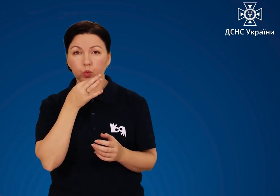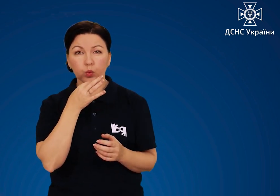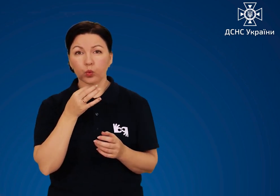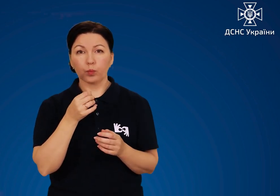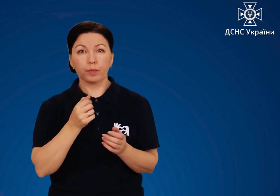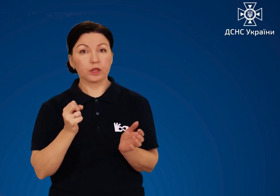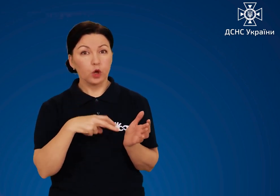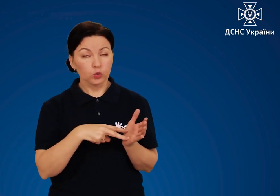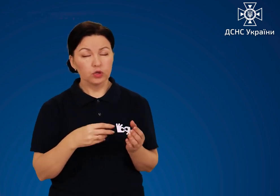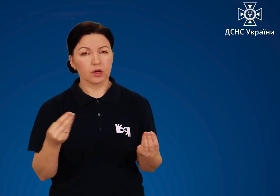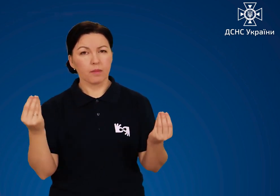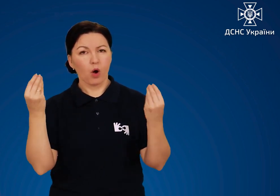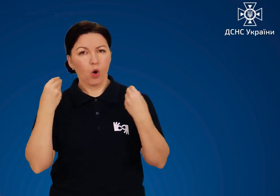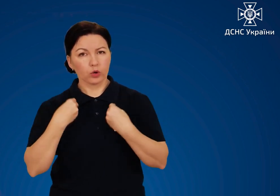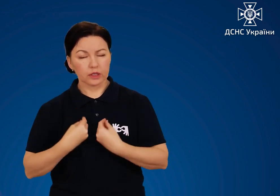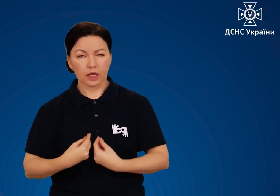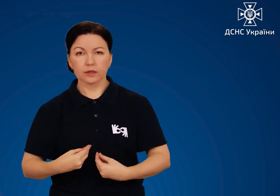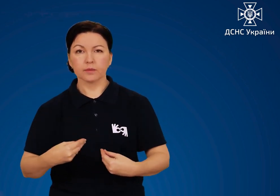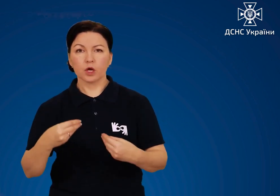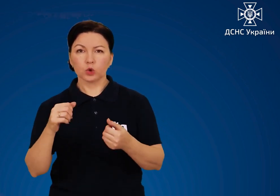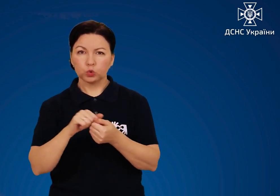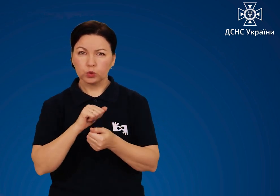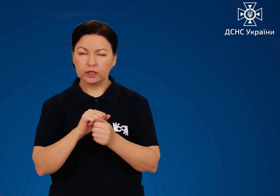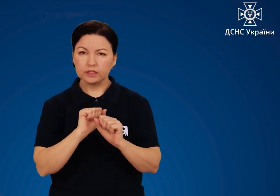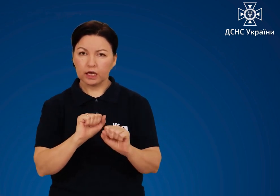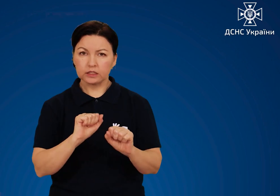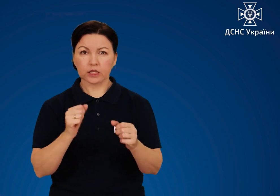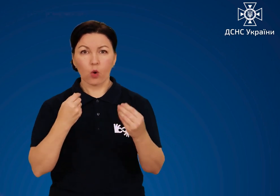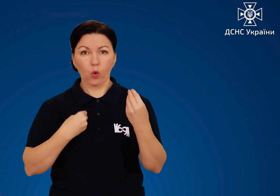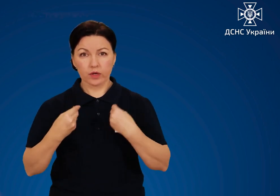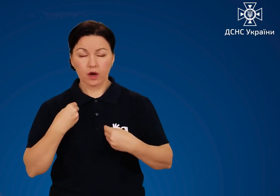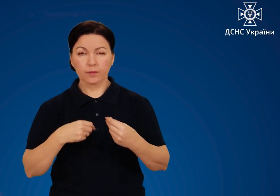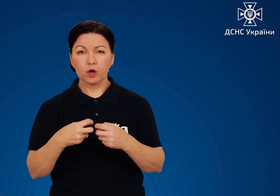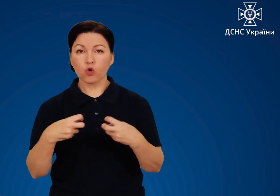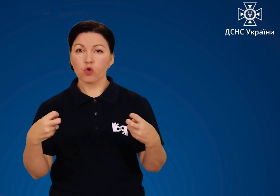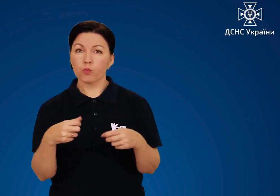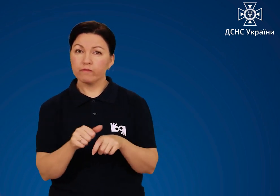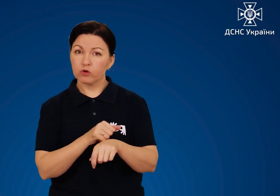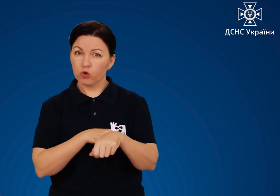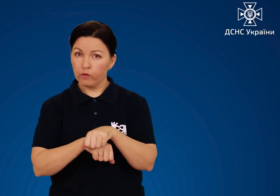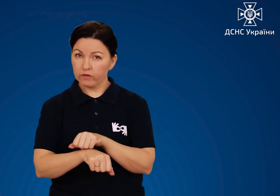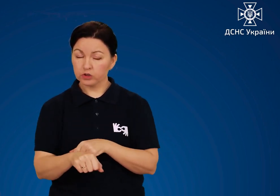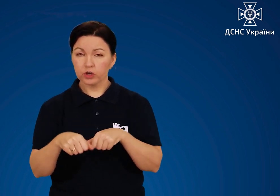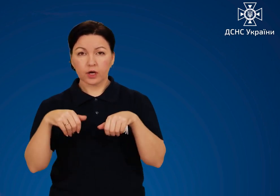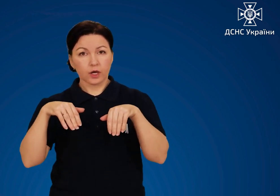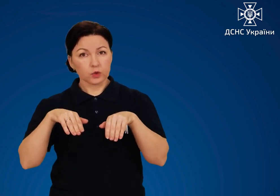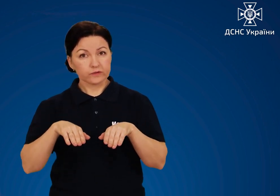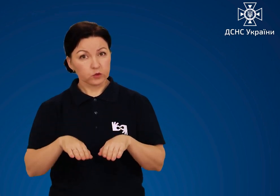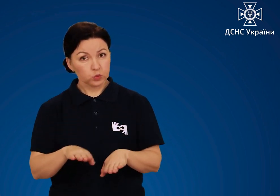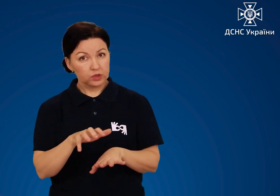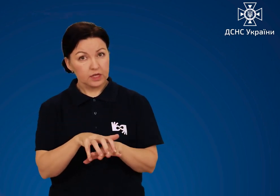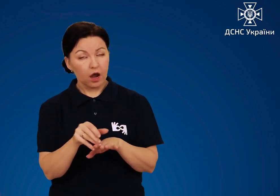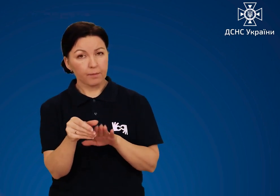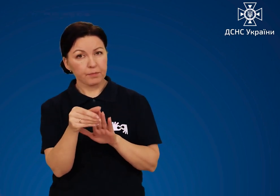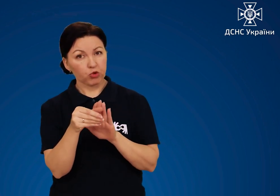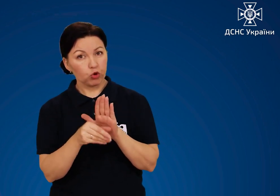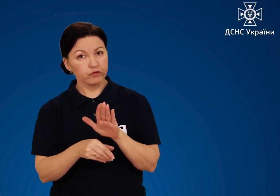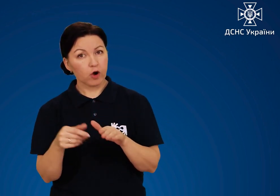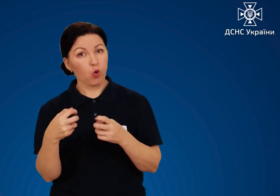підключенням одягнути сухий захисний одяг, гумові рукавички, взуття на гумовій